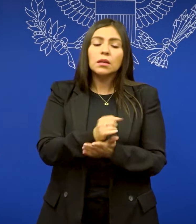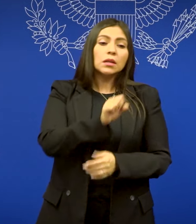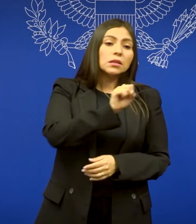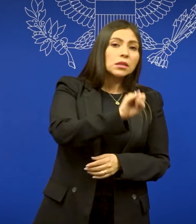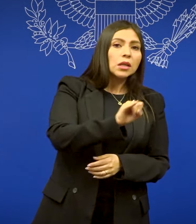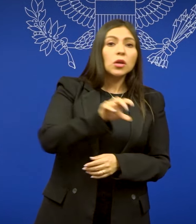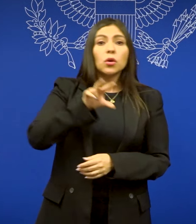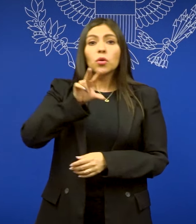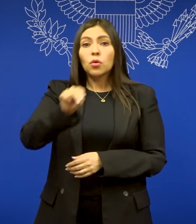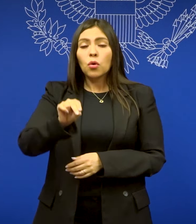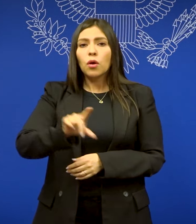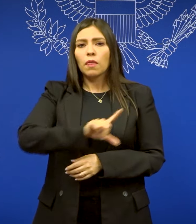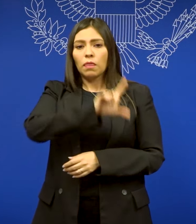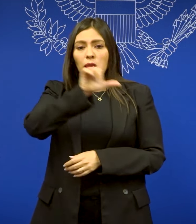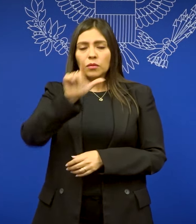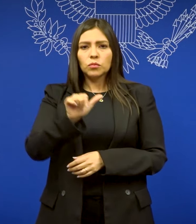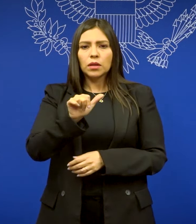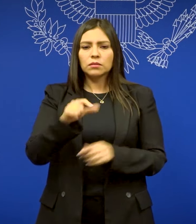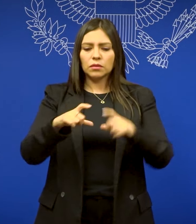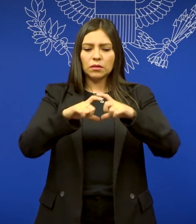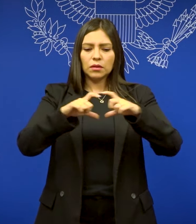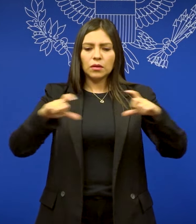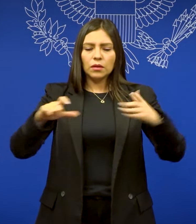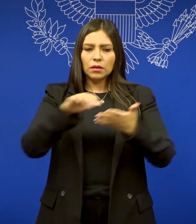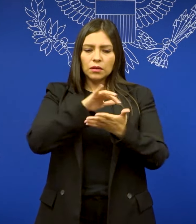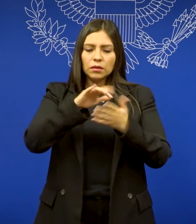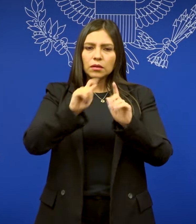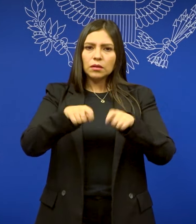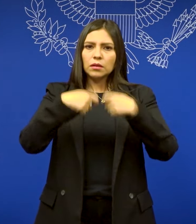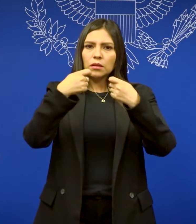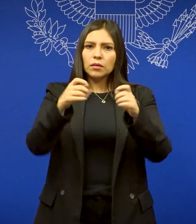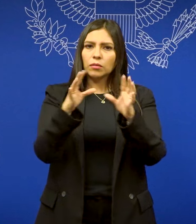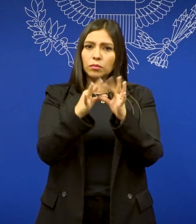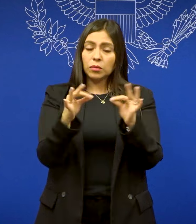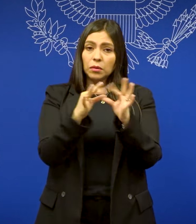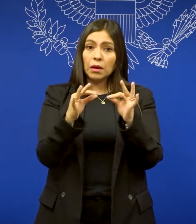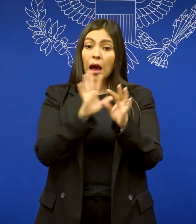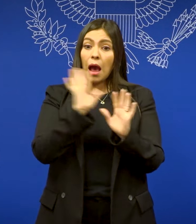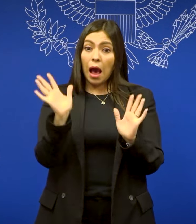explicación de forma escrita. Después de eso, te podrás retirar.